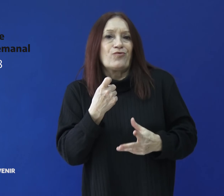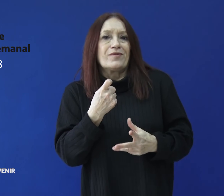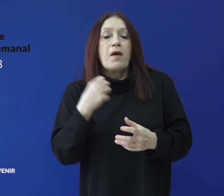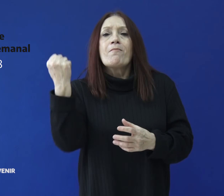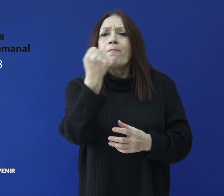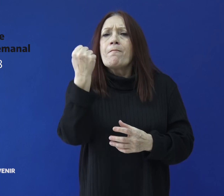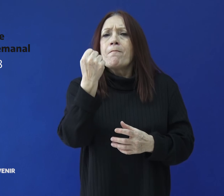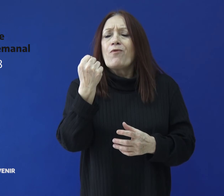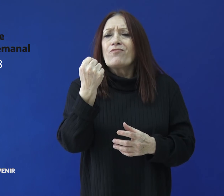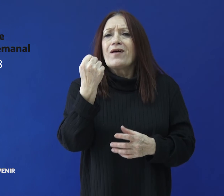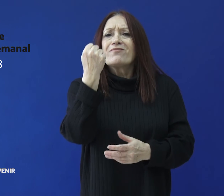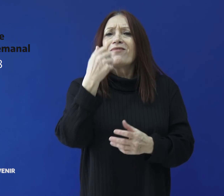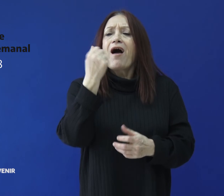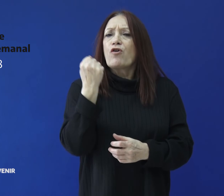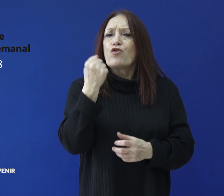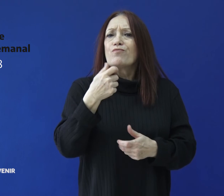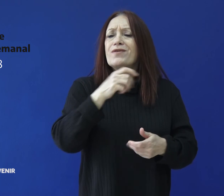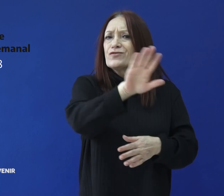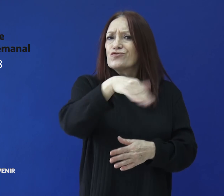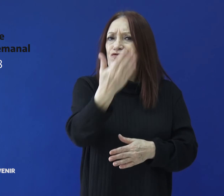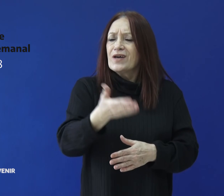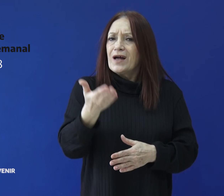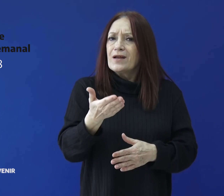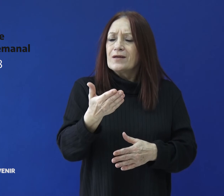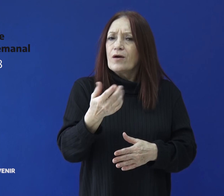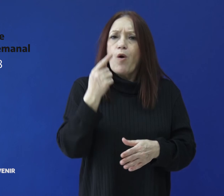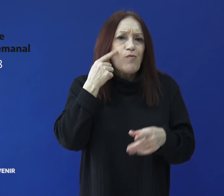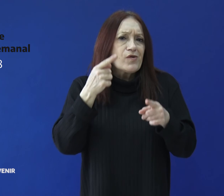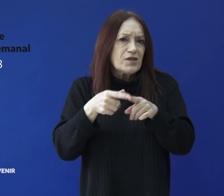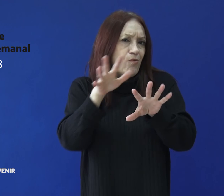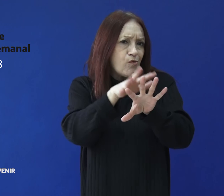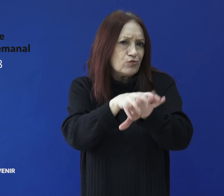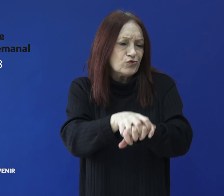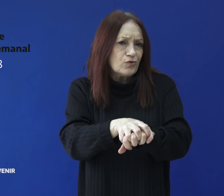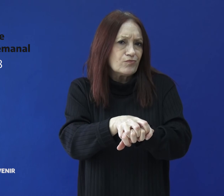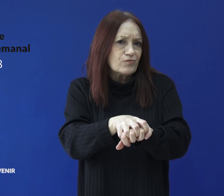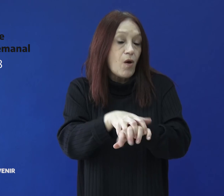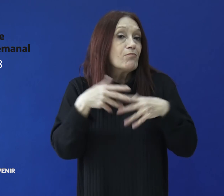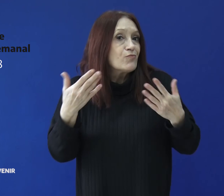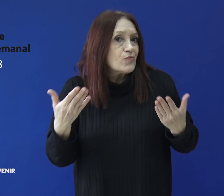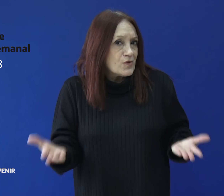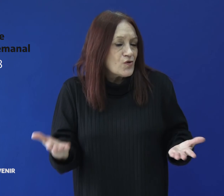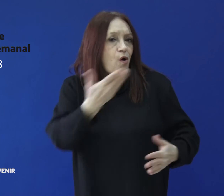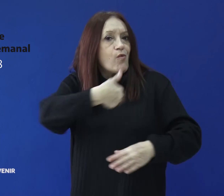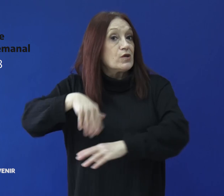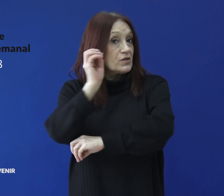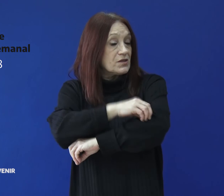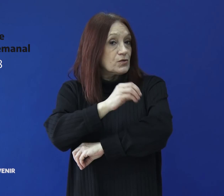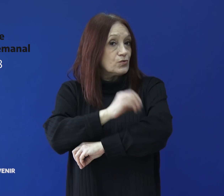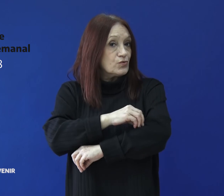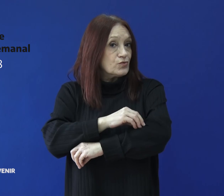como herramienta de inclusión. De esta forma, el Gobierno de Santa Cruz acompaña a